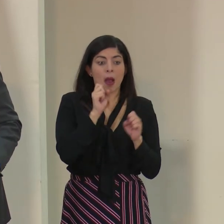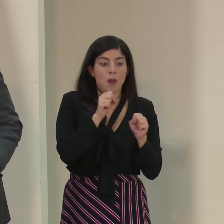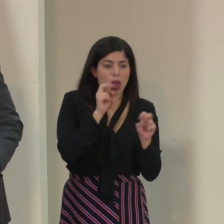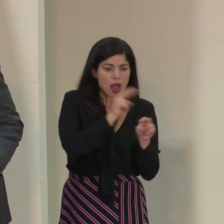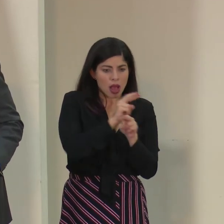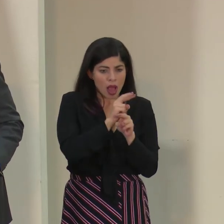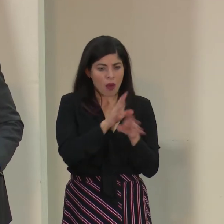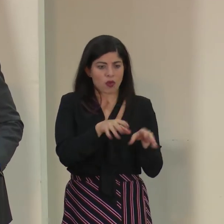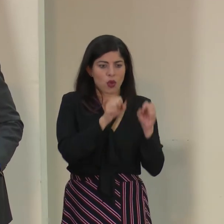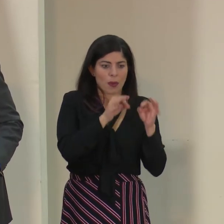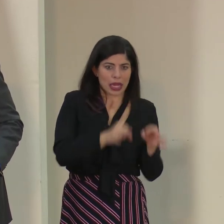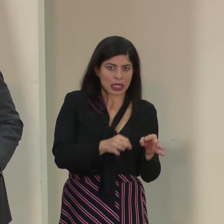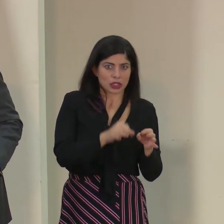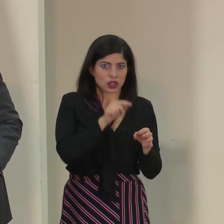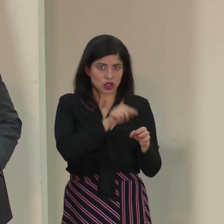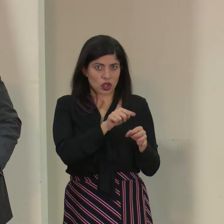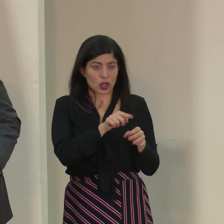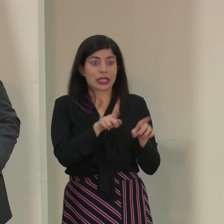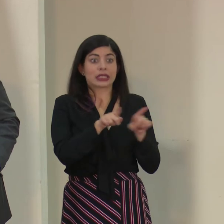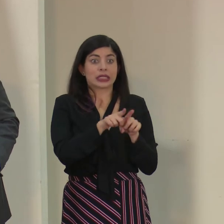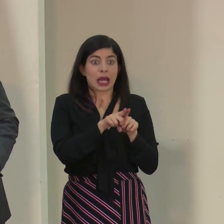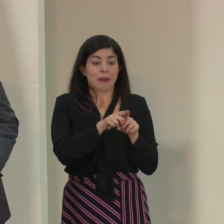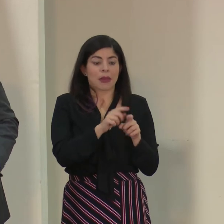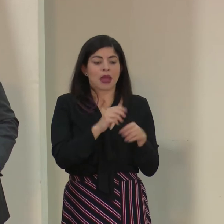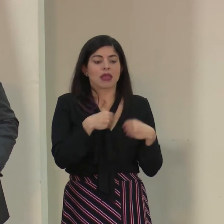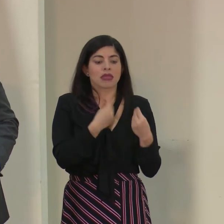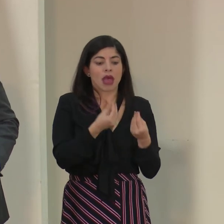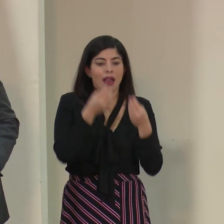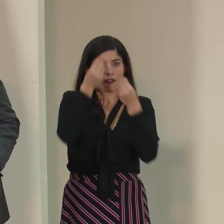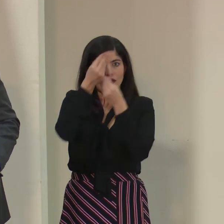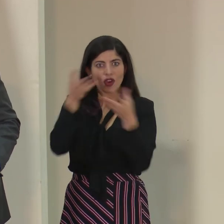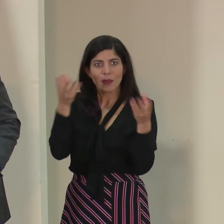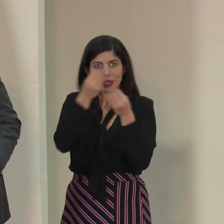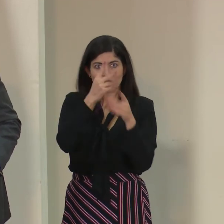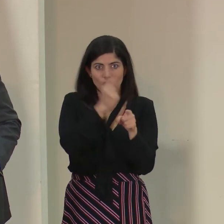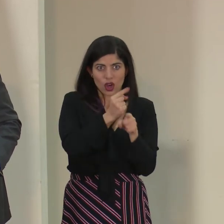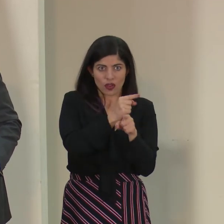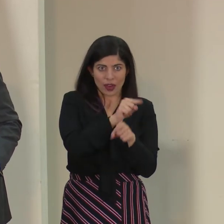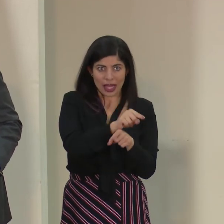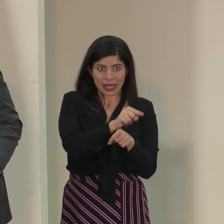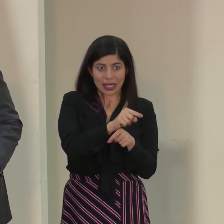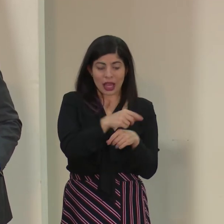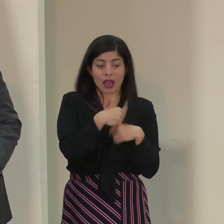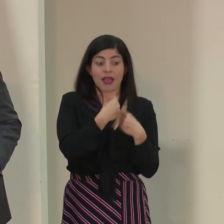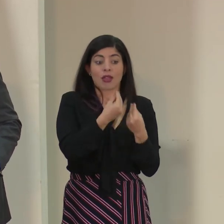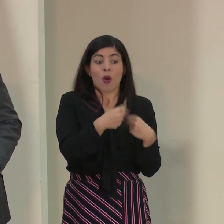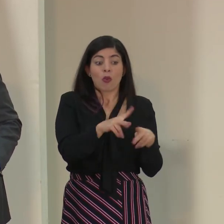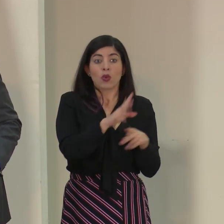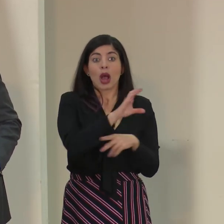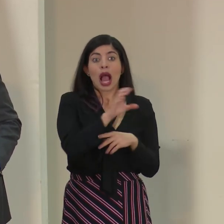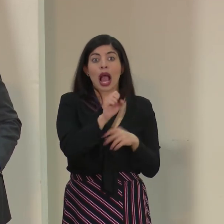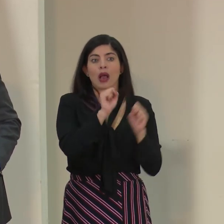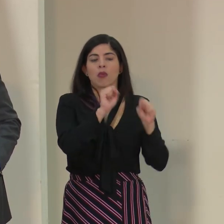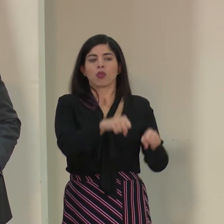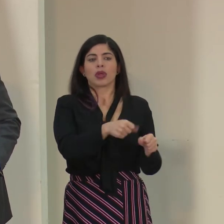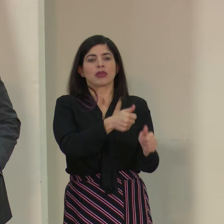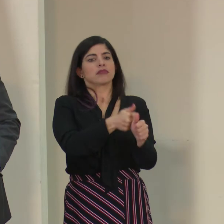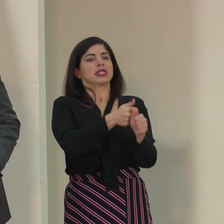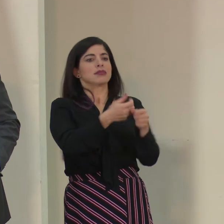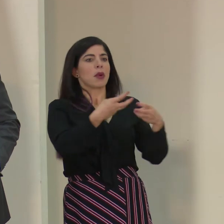decisiones e incluso para también generar los mecanismos de información que permita a la caja activar su